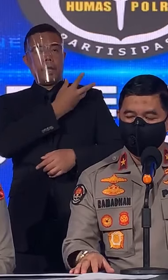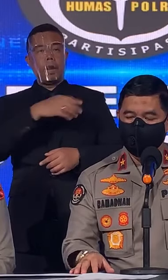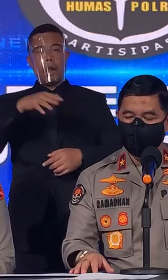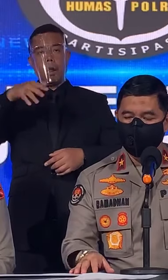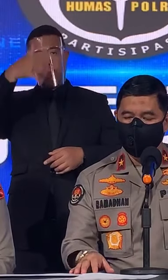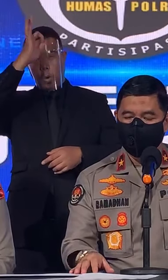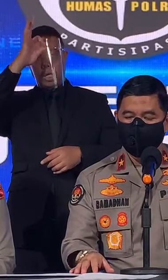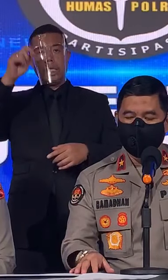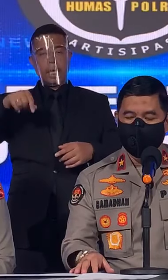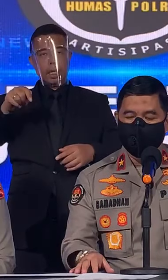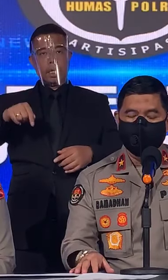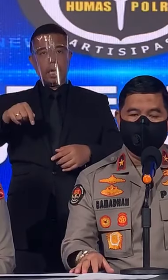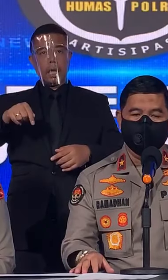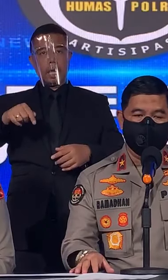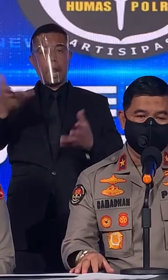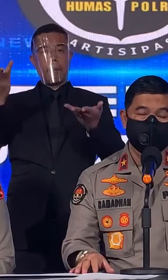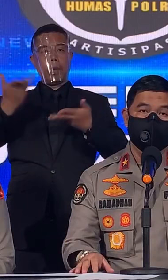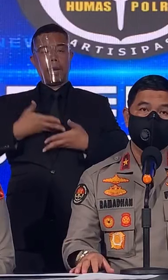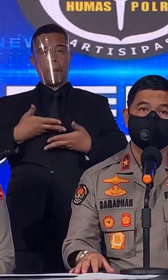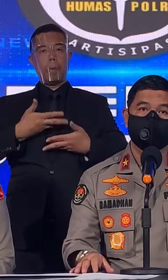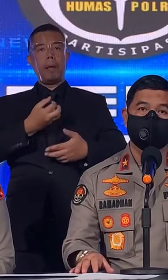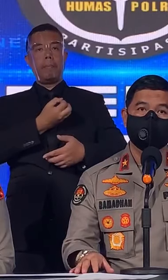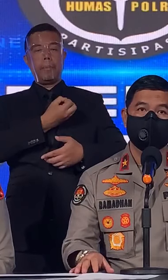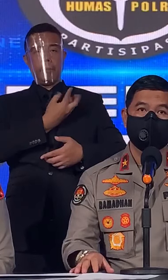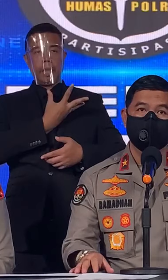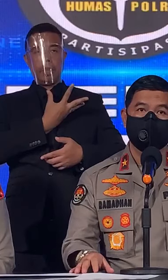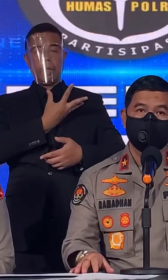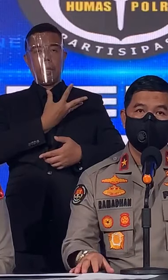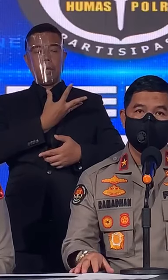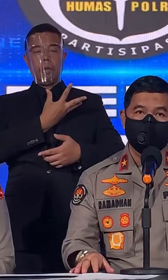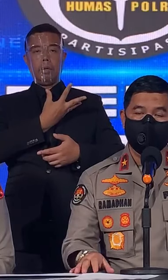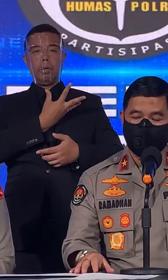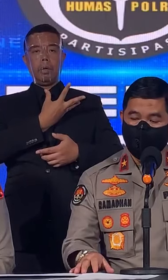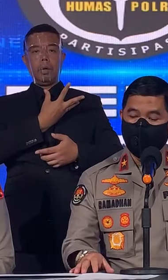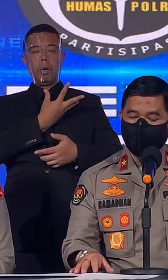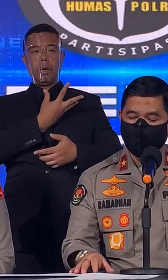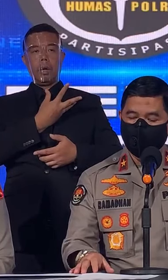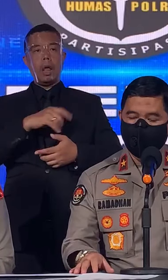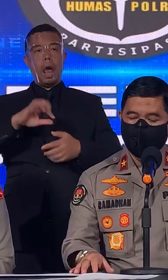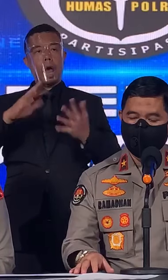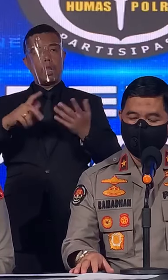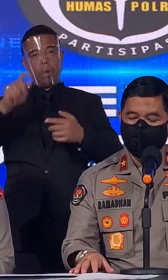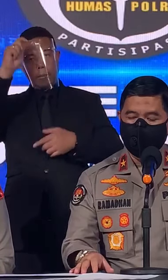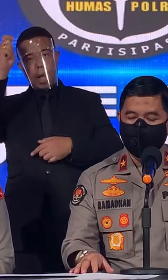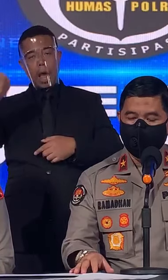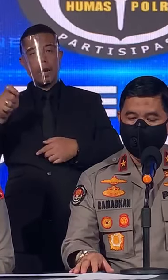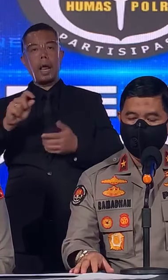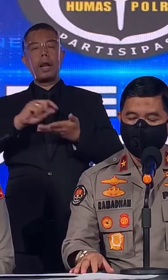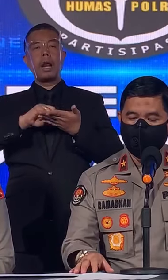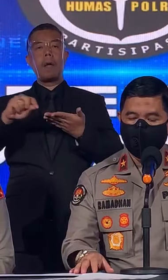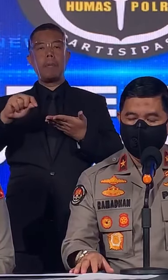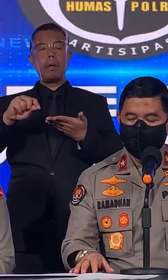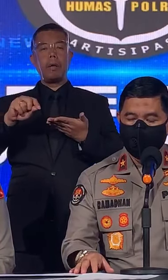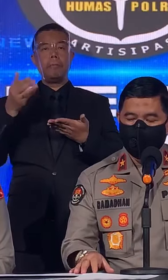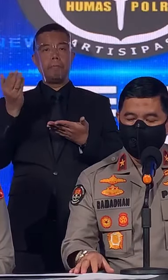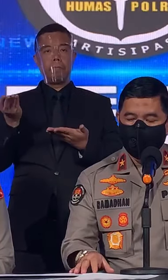mendapat penghargaan adalah